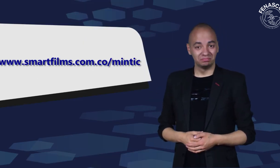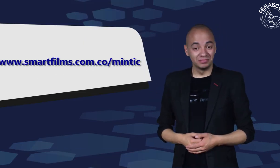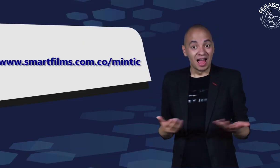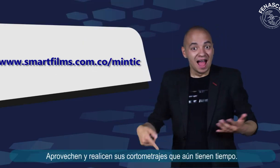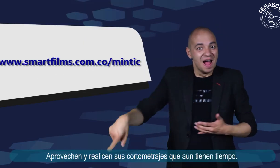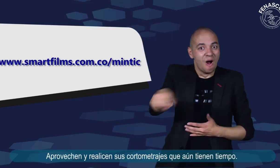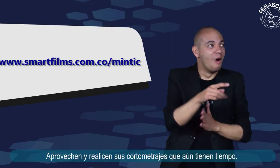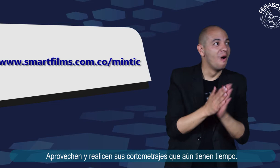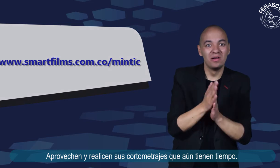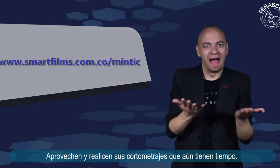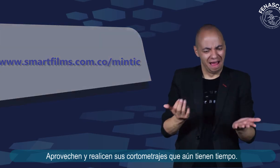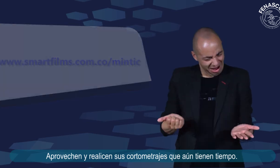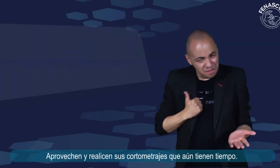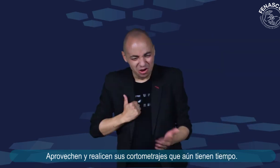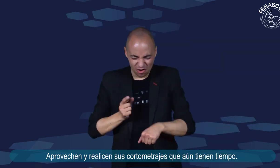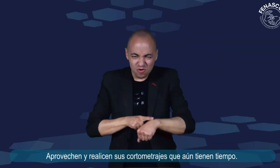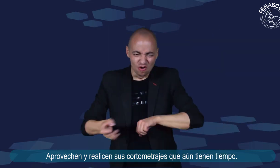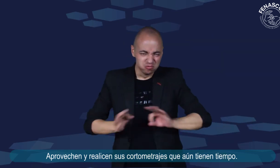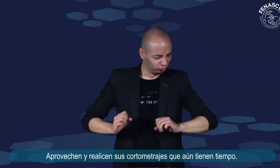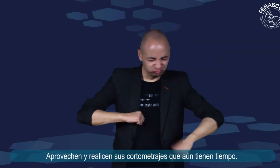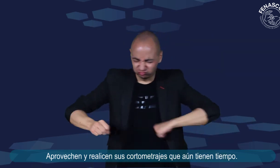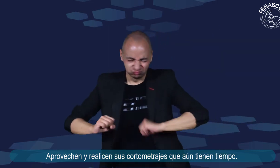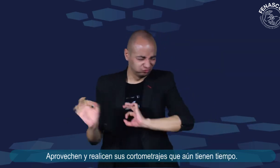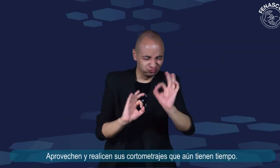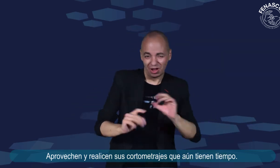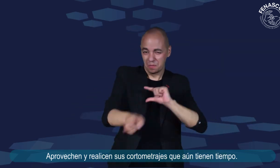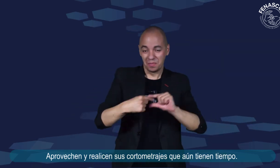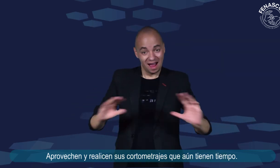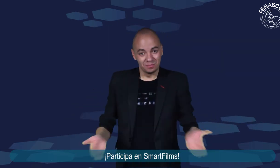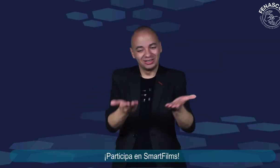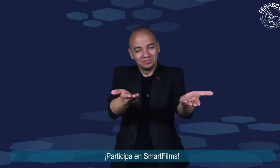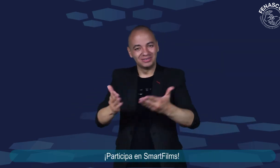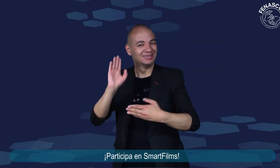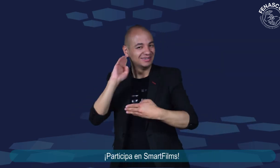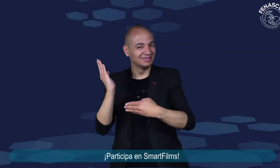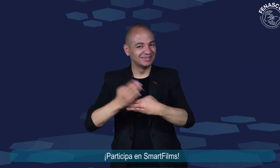aprovechen y realicen sus cortometrajes que aún tienen tiempo participa en smart films